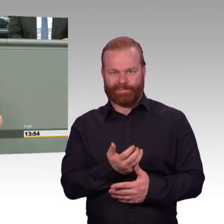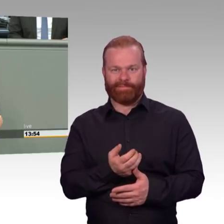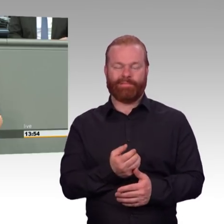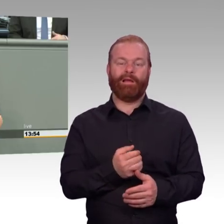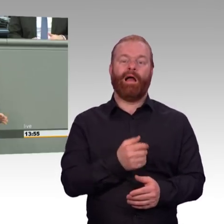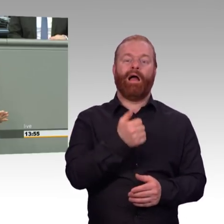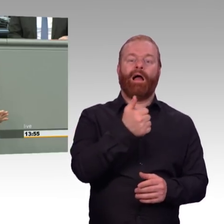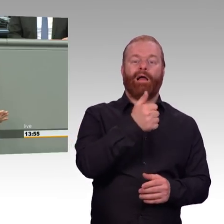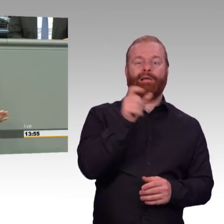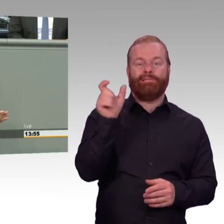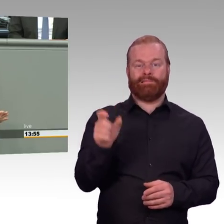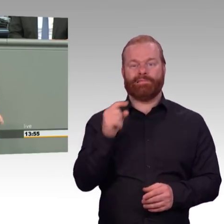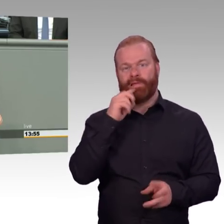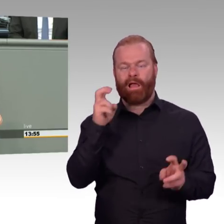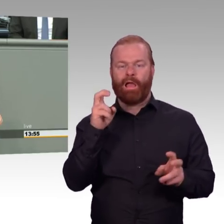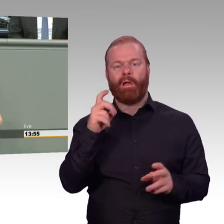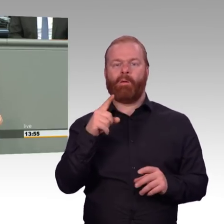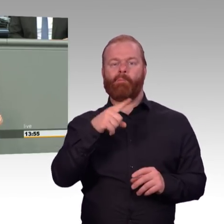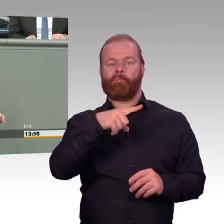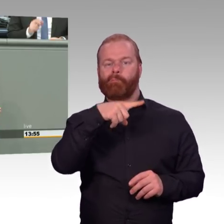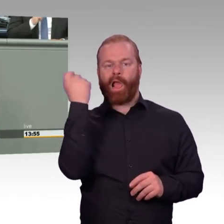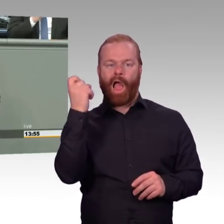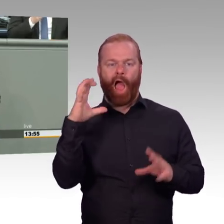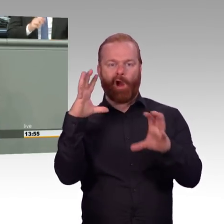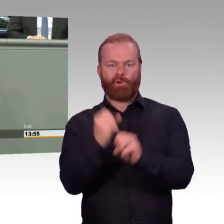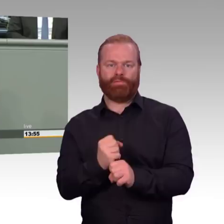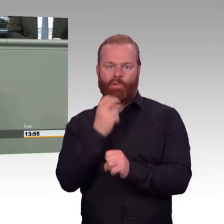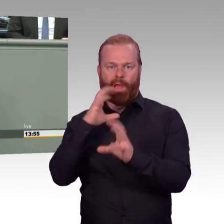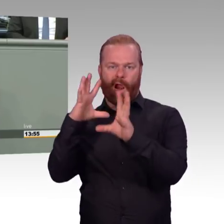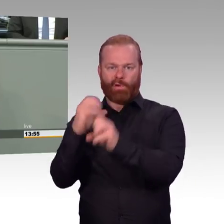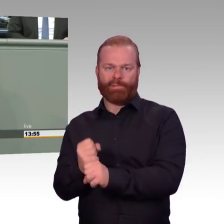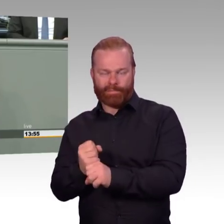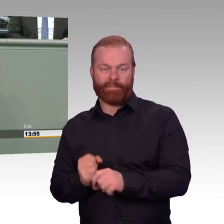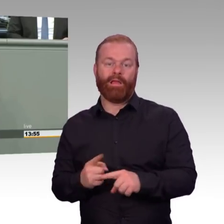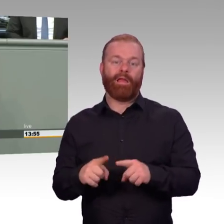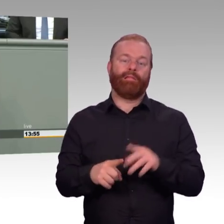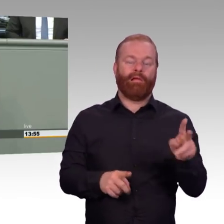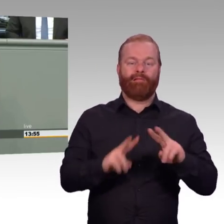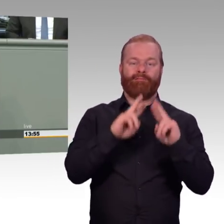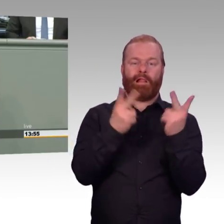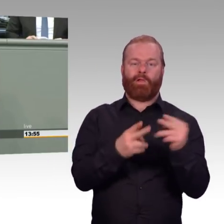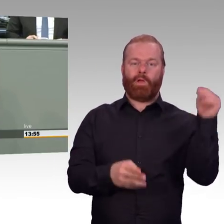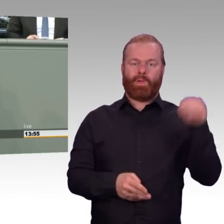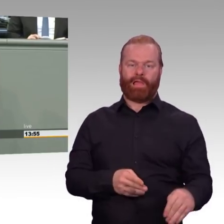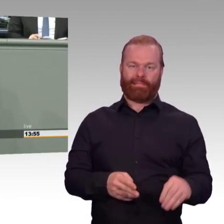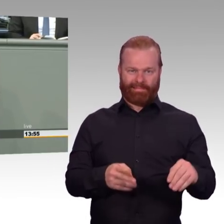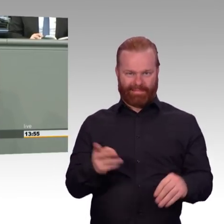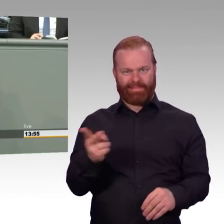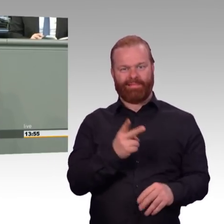ausgehen in Deutschland und die Welt wird auch nicht untergehen. Wir brauchen nicht Angst, wir brauchen Zukunft und Zuversicht. Wir brauchen Technik